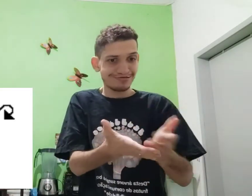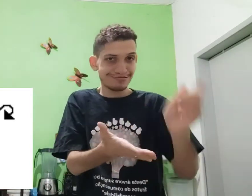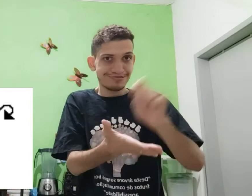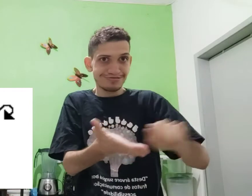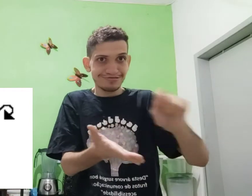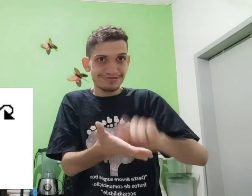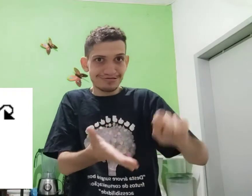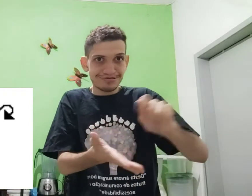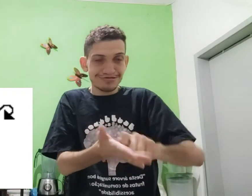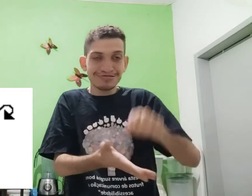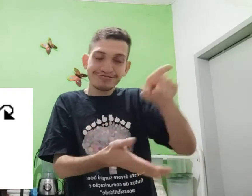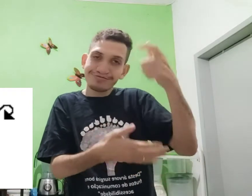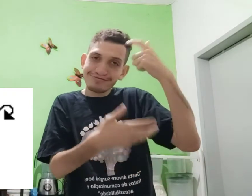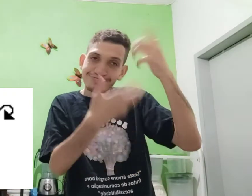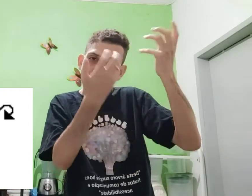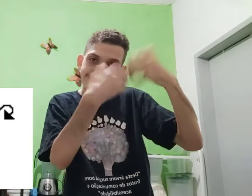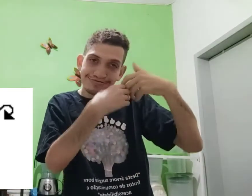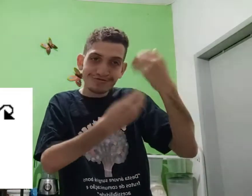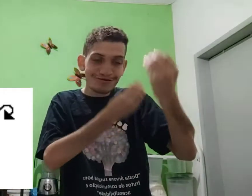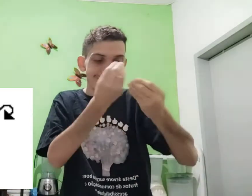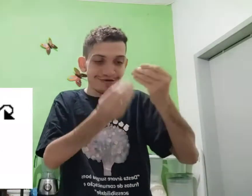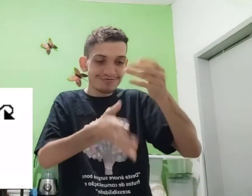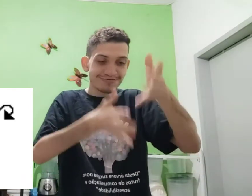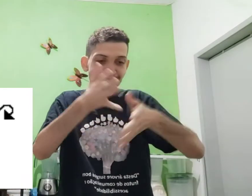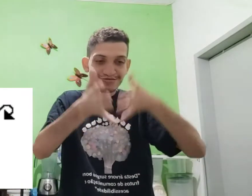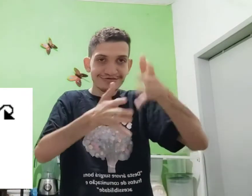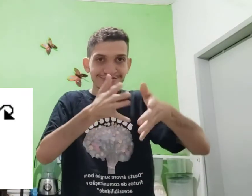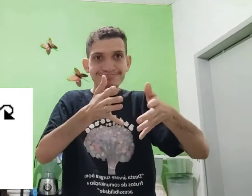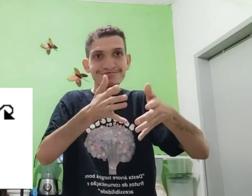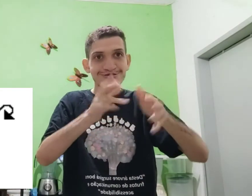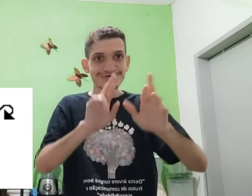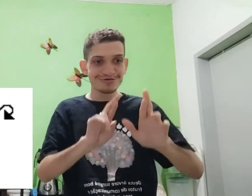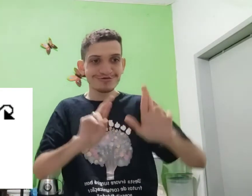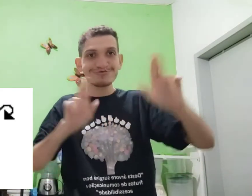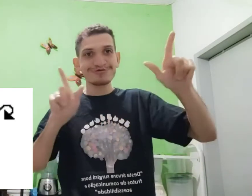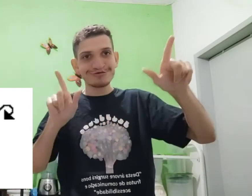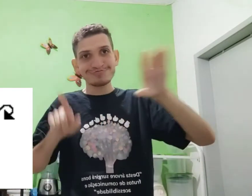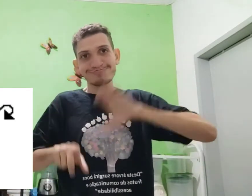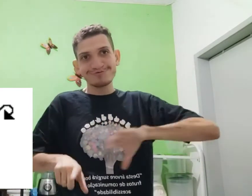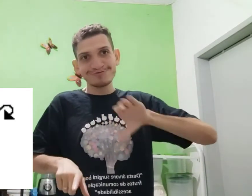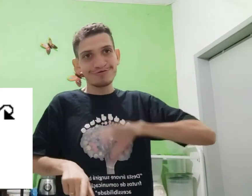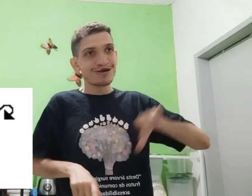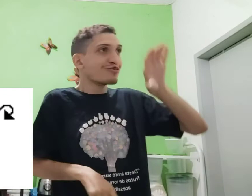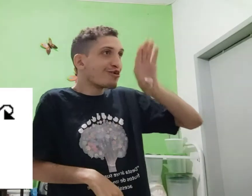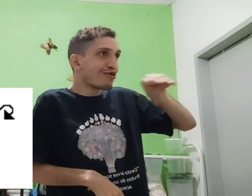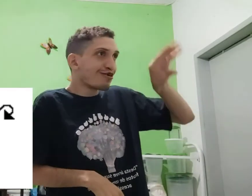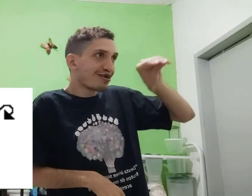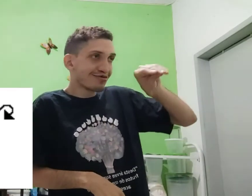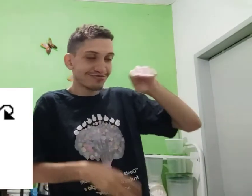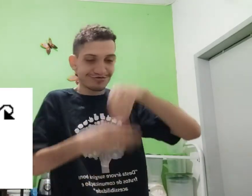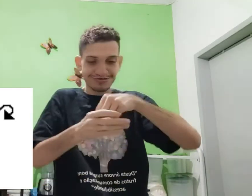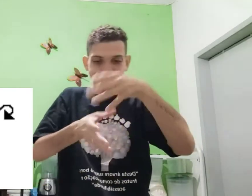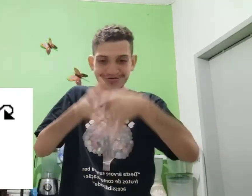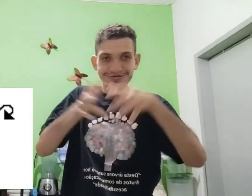você pode aderir, não escrever, e você refletir com o nível de sinais diferente, português, oral,